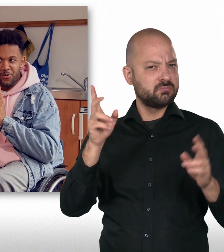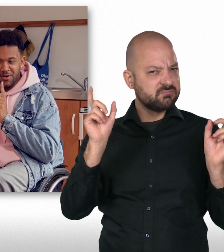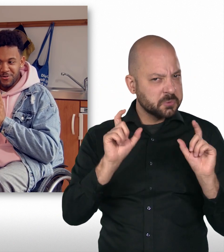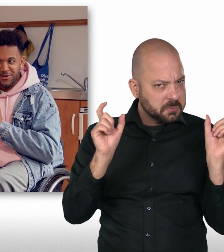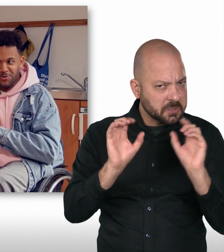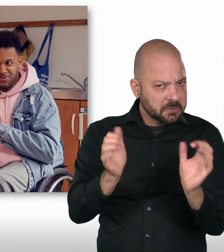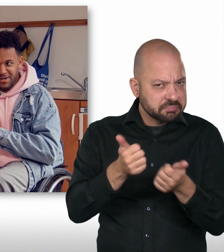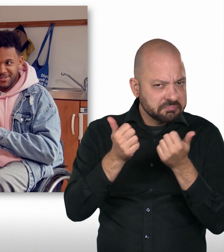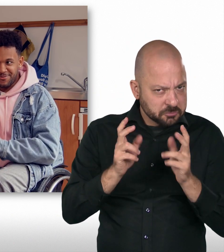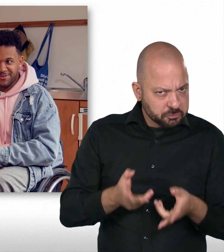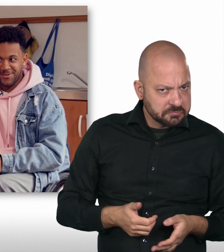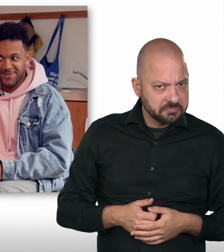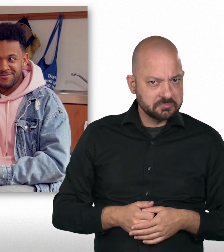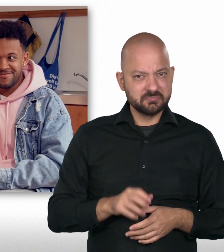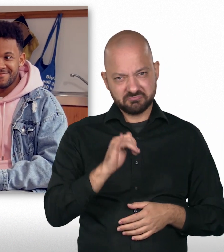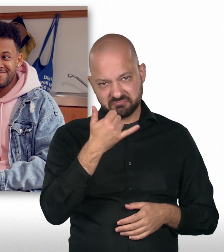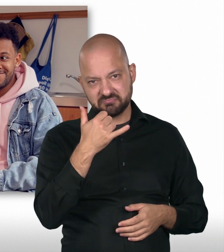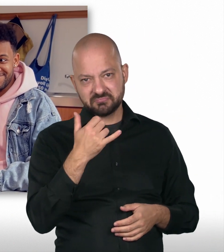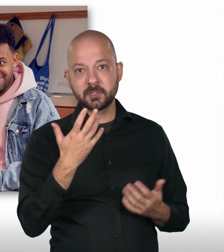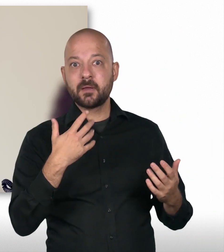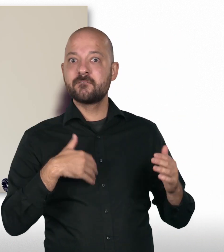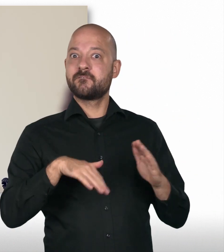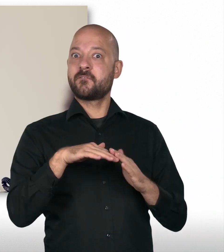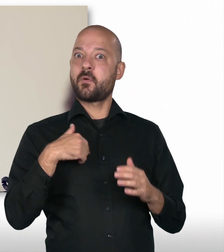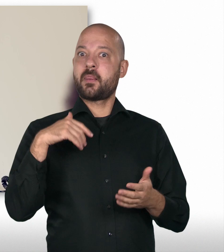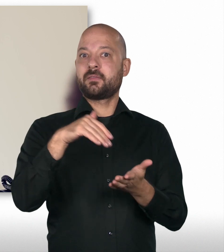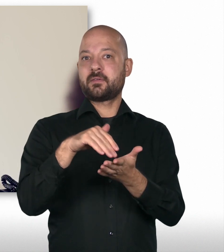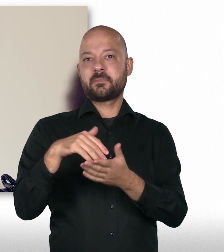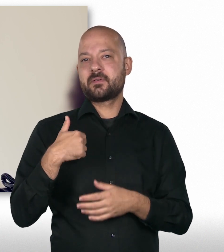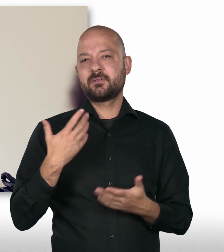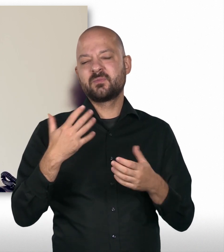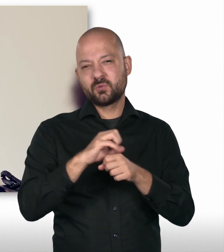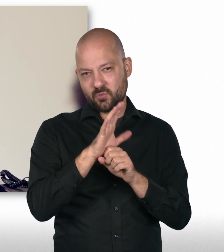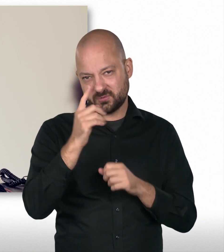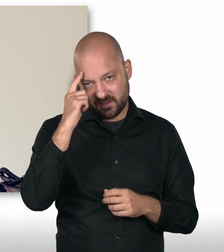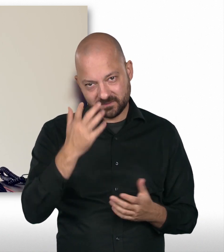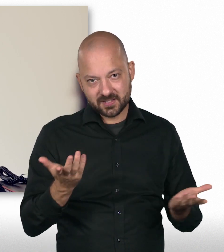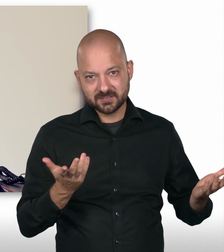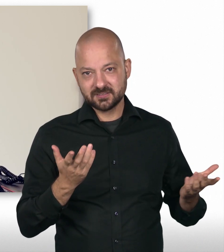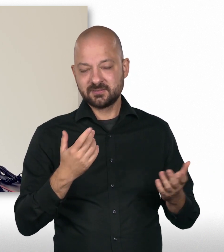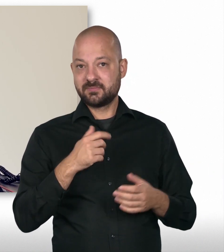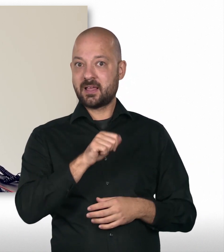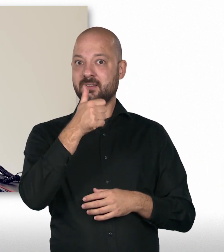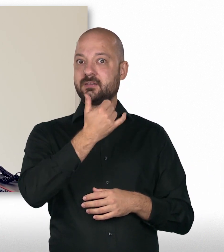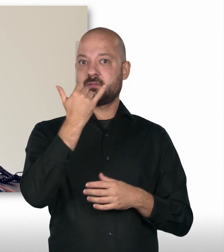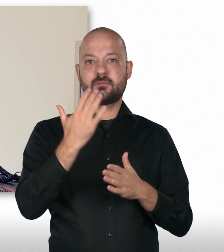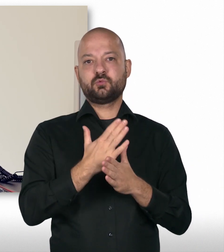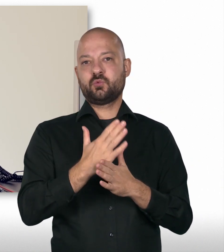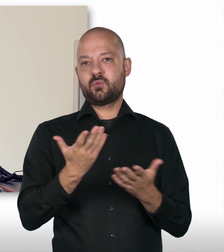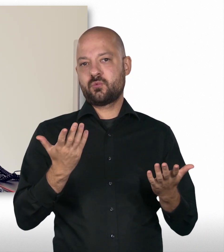wo hin und wieder auch gut Party gemacht wird. Richtig. Ich habe leider nicht ganz davon profitieren können wegen Corona und weil ich ja seit einem Jahr erst dabei bin. Aber